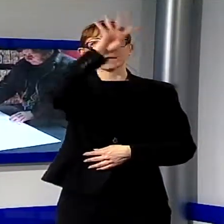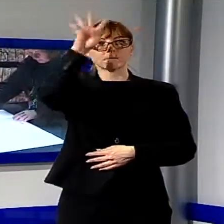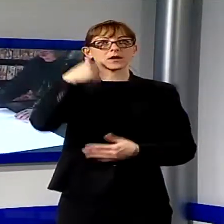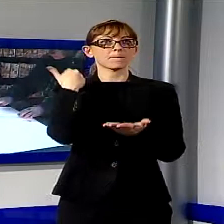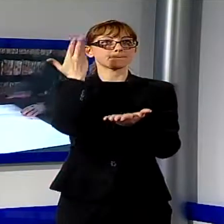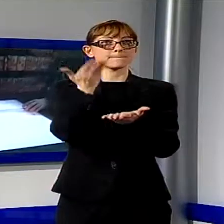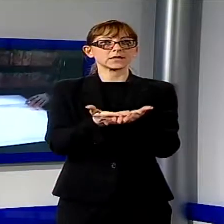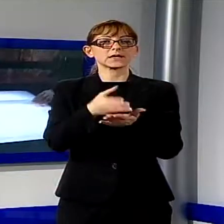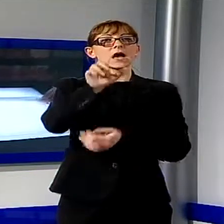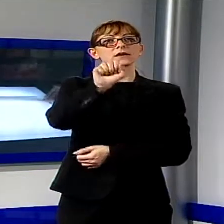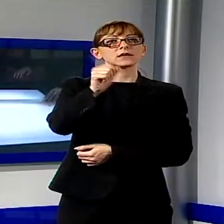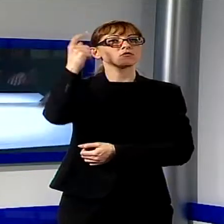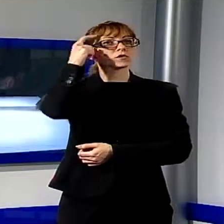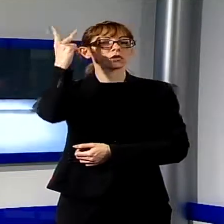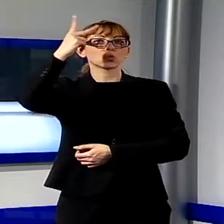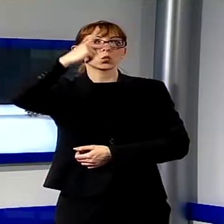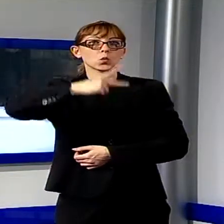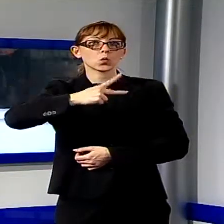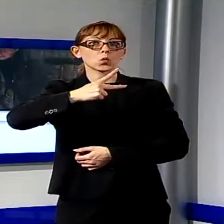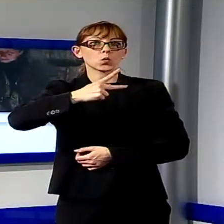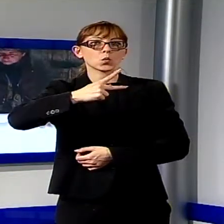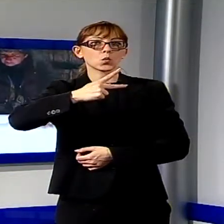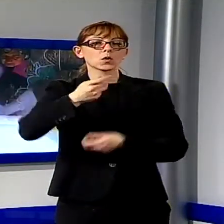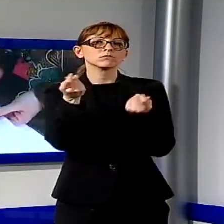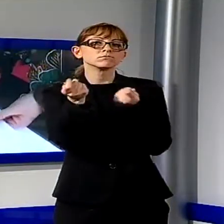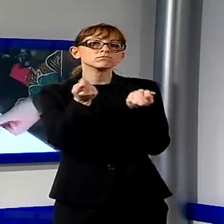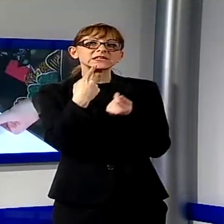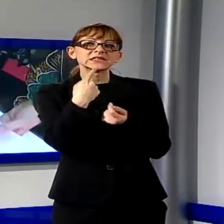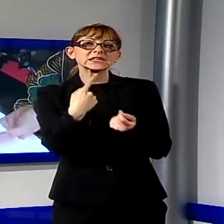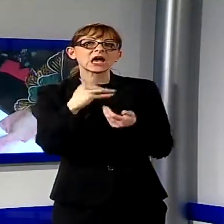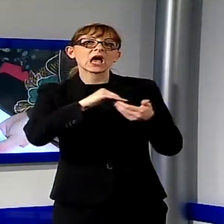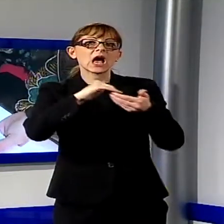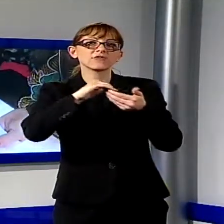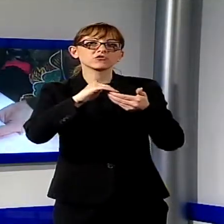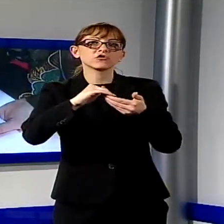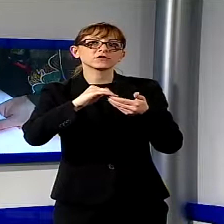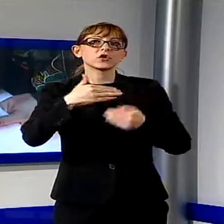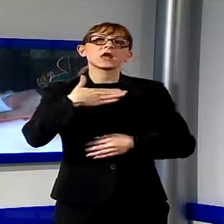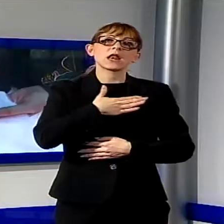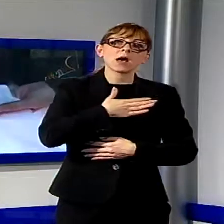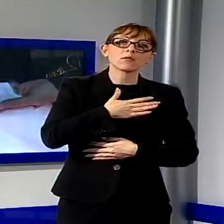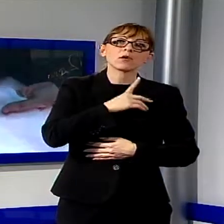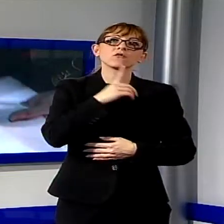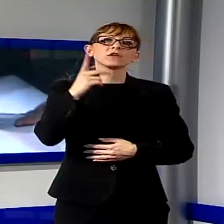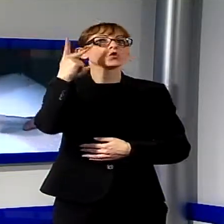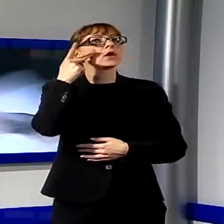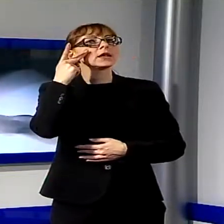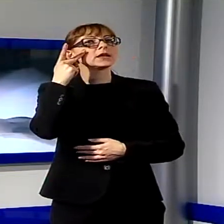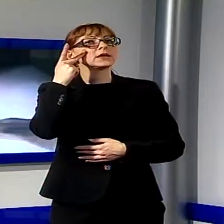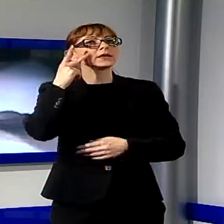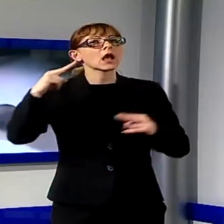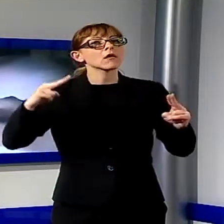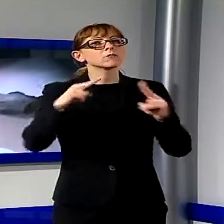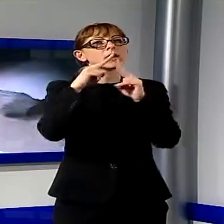'archivio di stato di Lucca, cura dell'associazione Napoleone ed Elisa da Parigi alla Toscana, uno dei più preziosi accessori